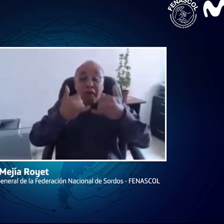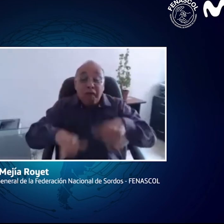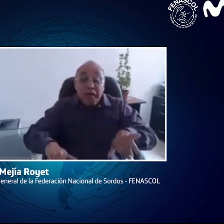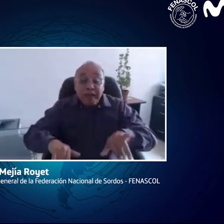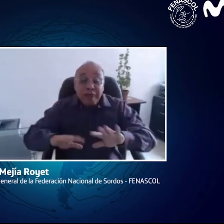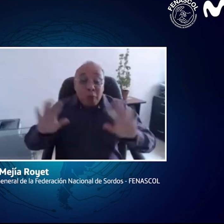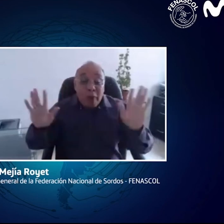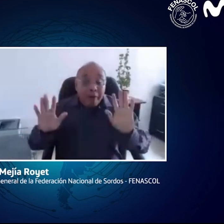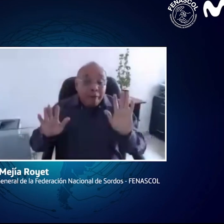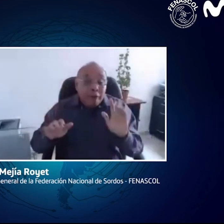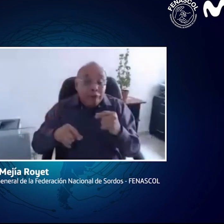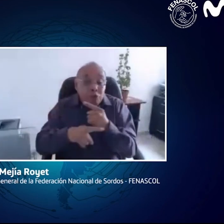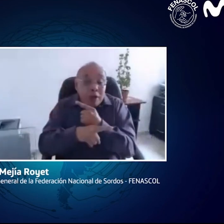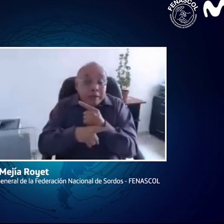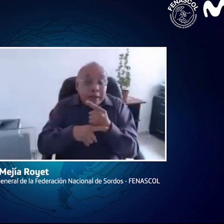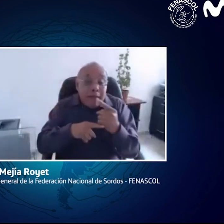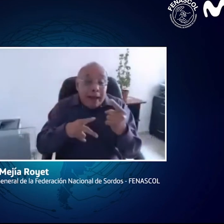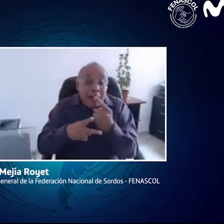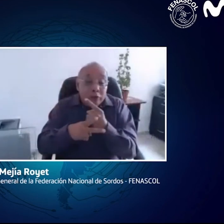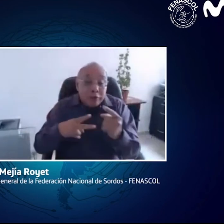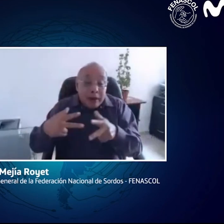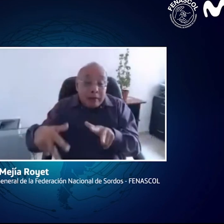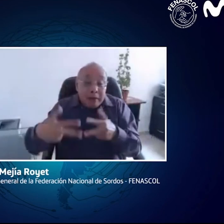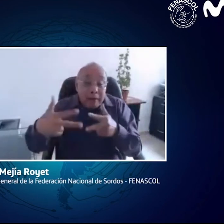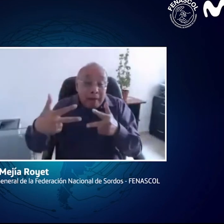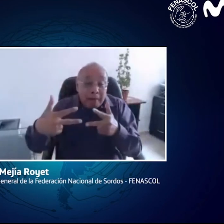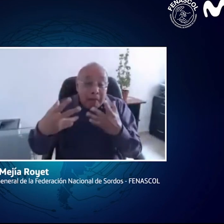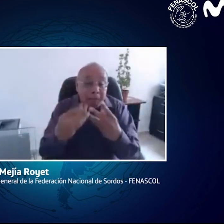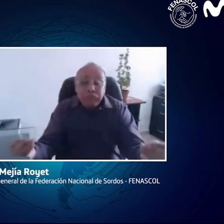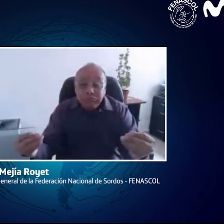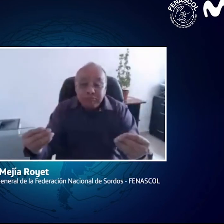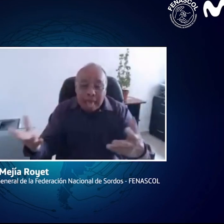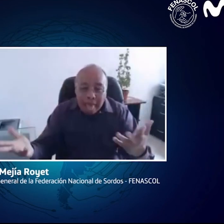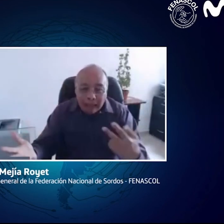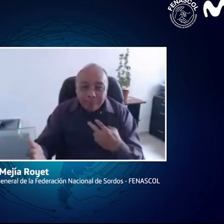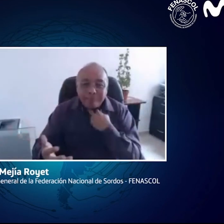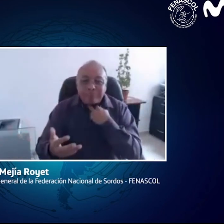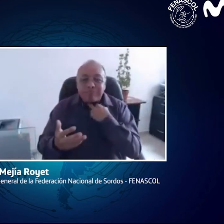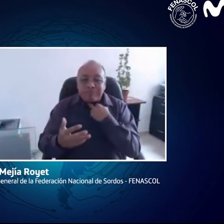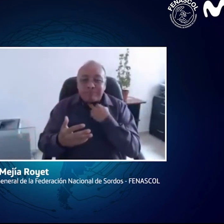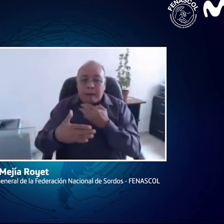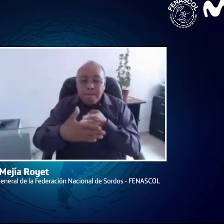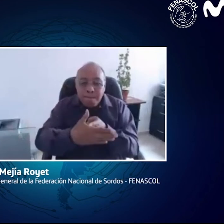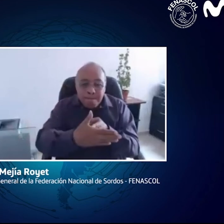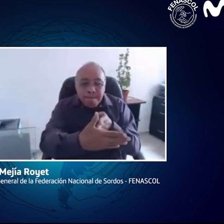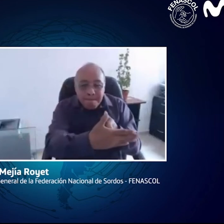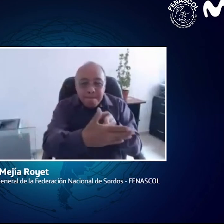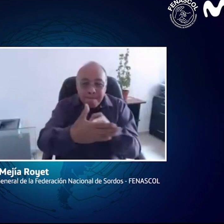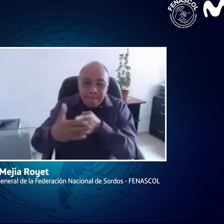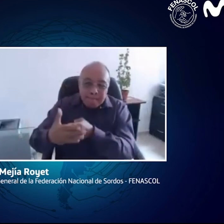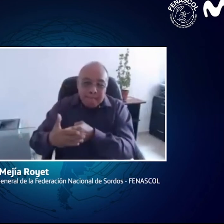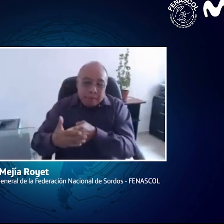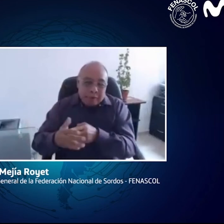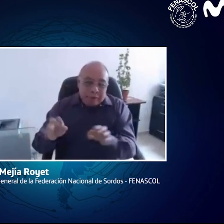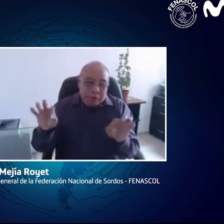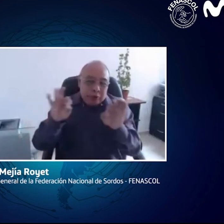eso se puede utilizar en dos semanas de videollamadas y nos quedamos sin acceder y se genera de nuevo la barrera. Entonces,